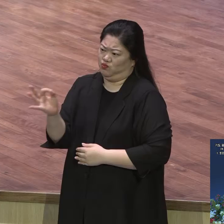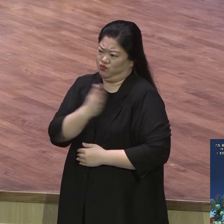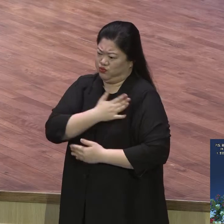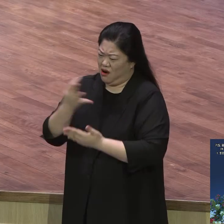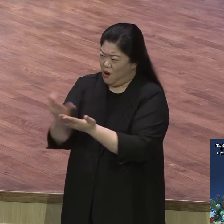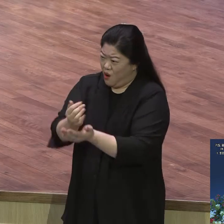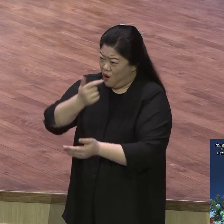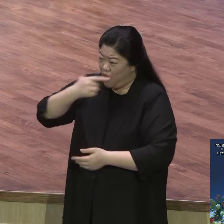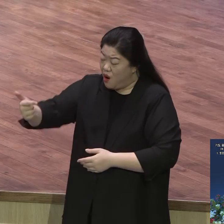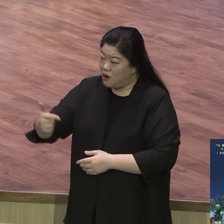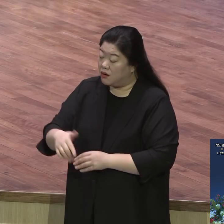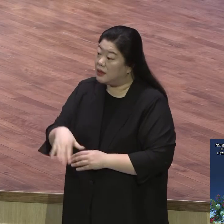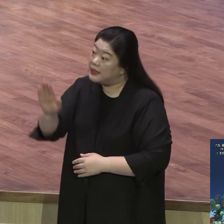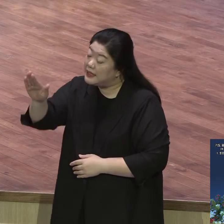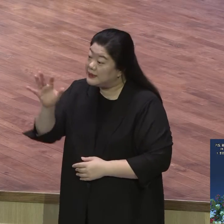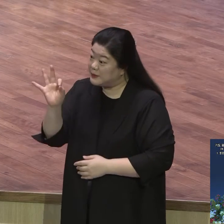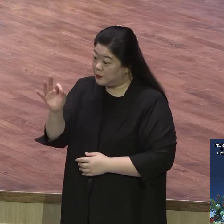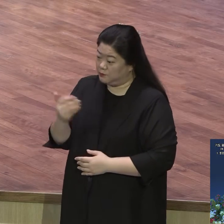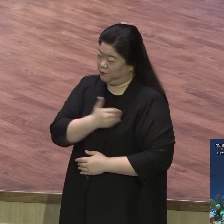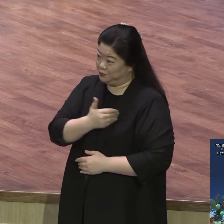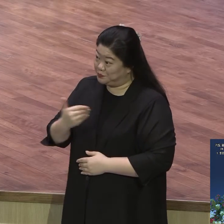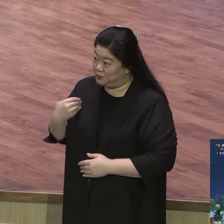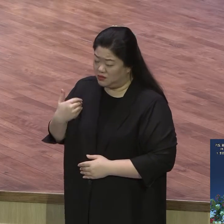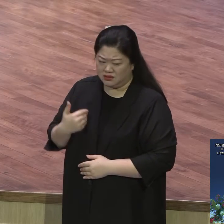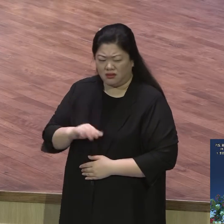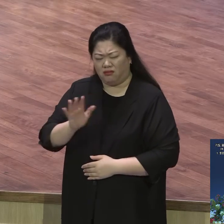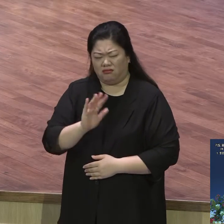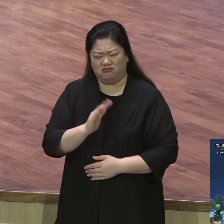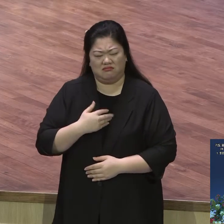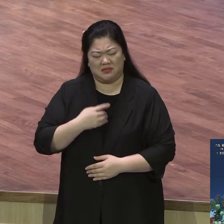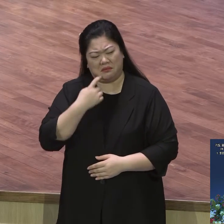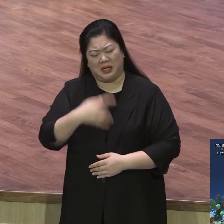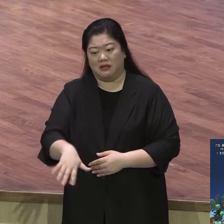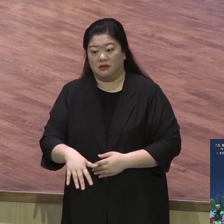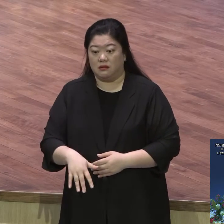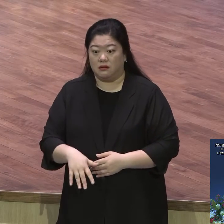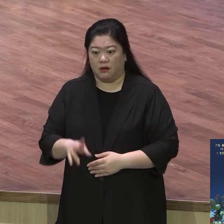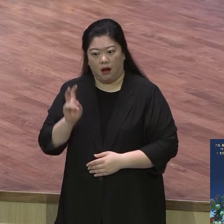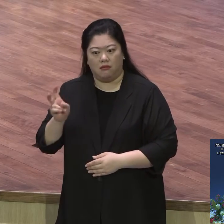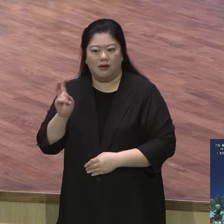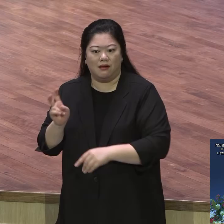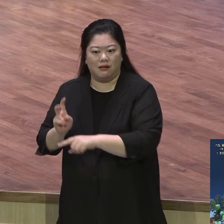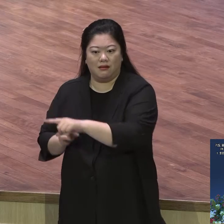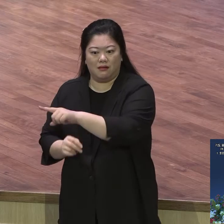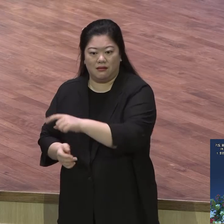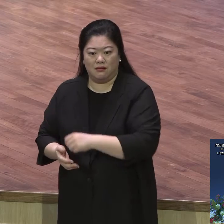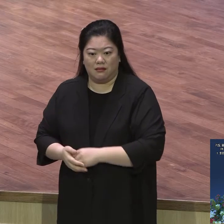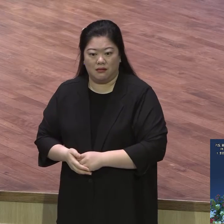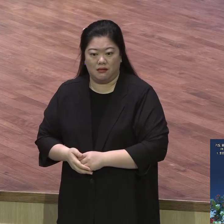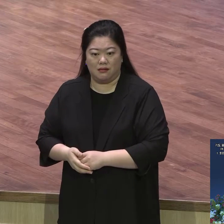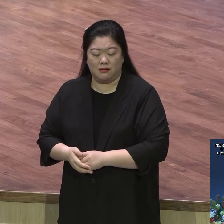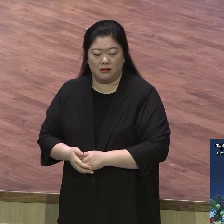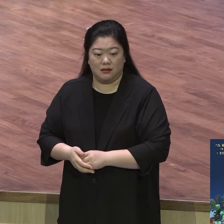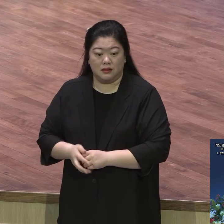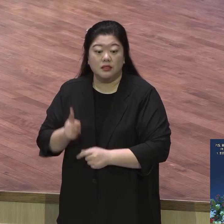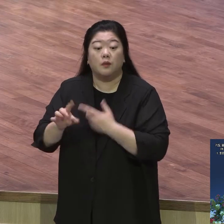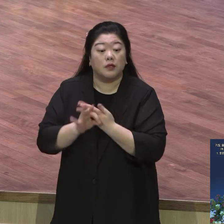절대 많이 못합니다 그런데 하나님이 주시는 것으로 가지고 사는 사람